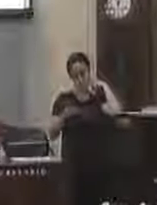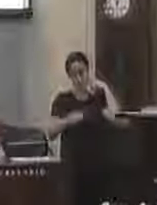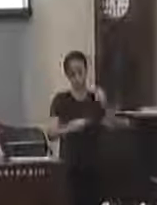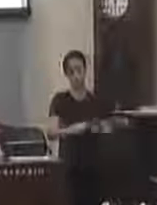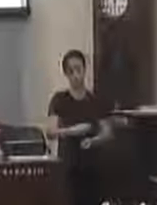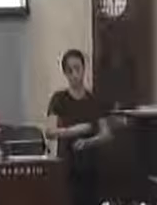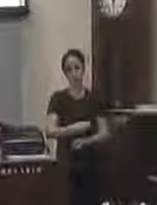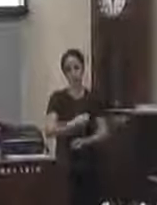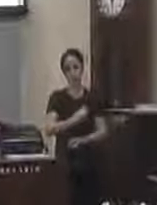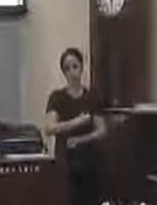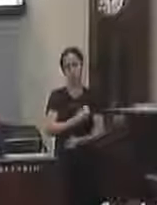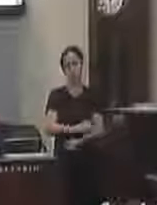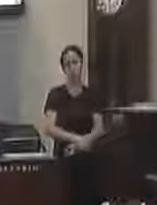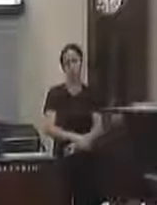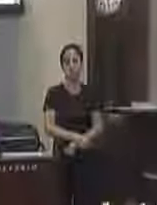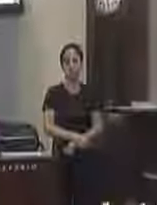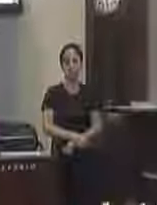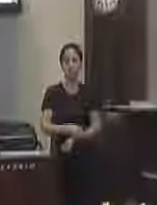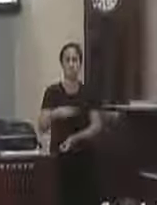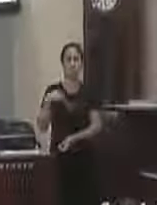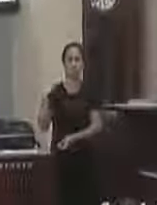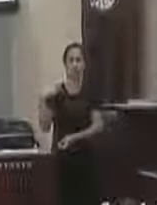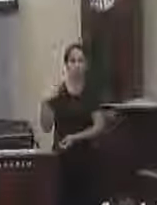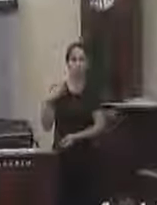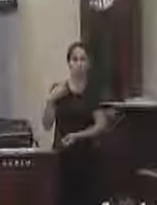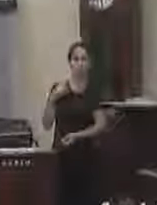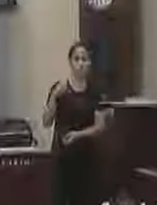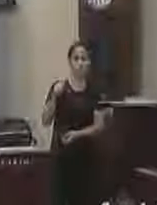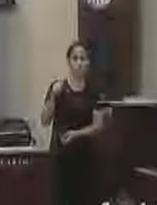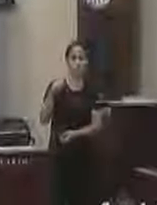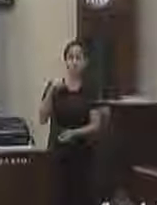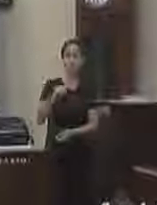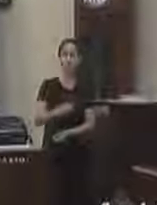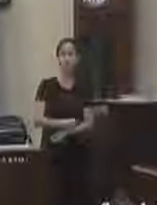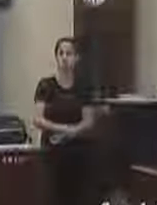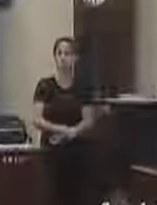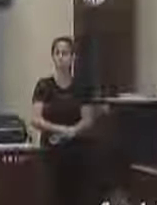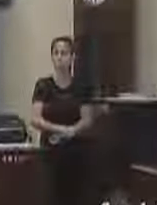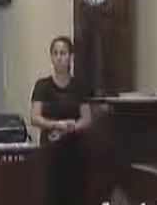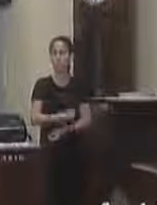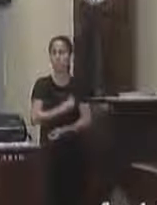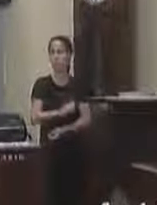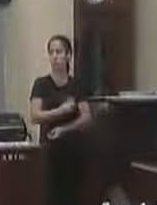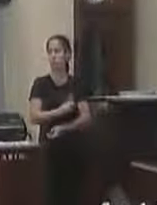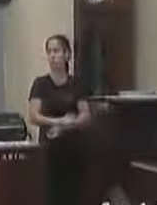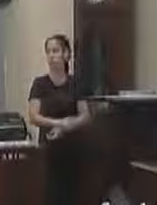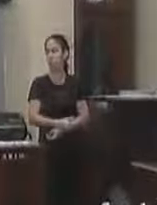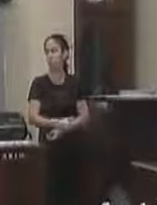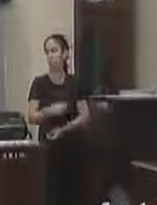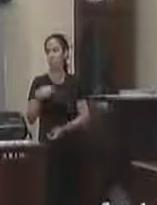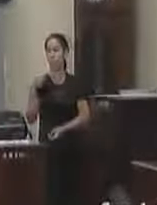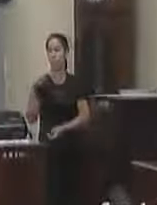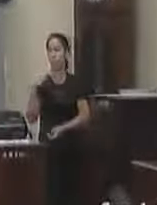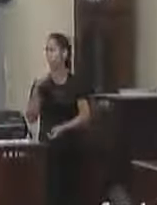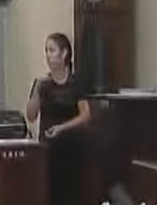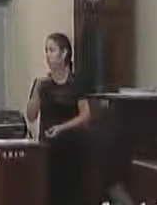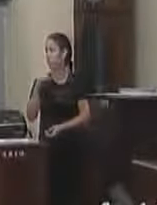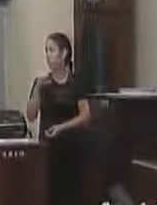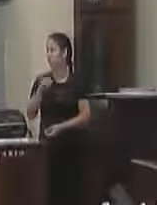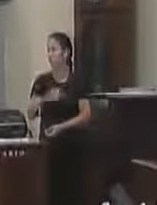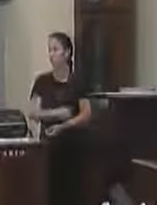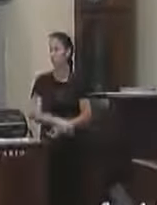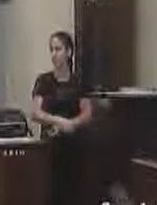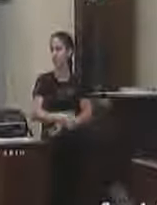Oliveira Tavares, vereador Saulo de Taz Pereira Corrêa da Silva, vereador Silvio Rogério